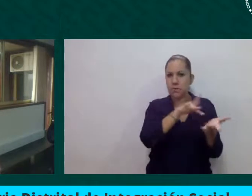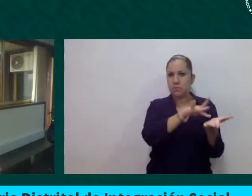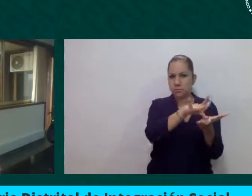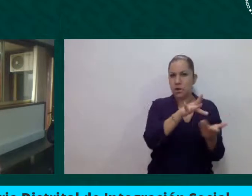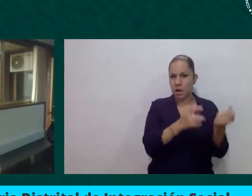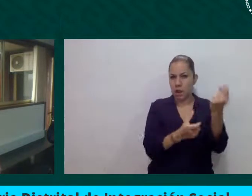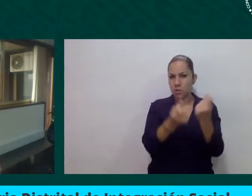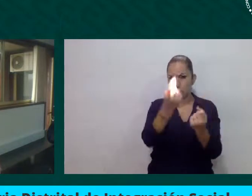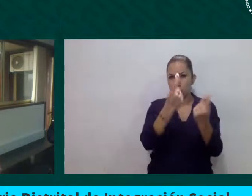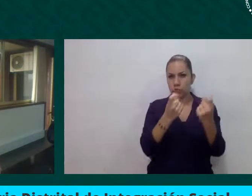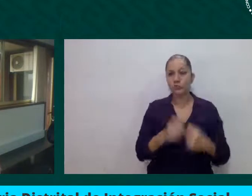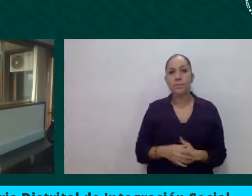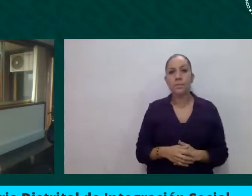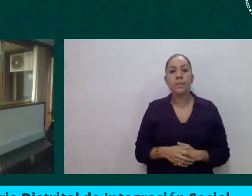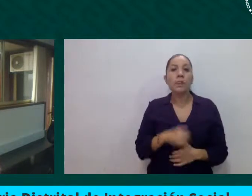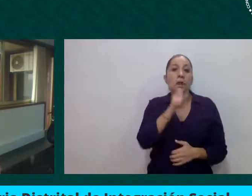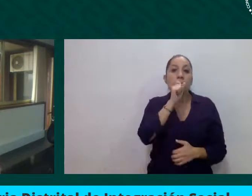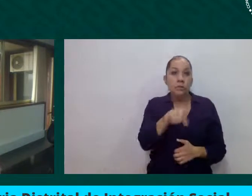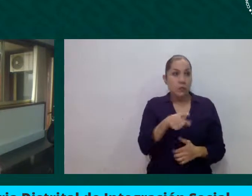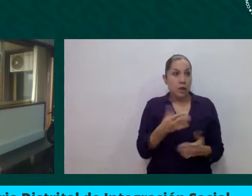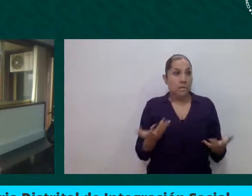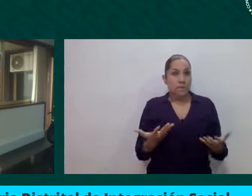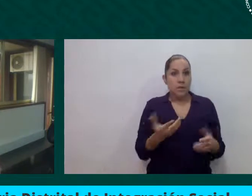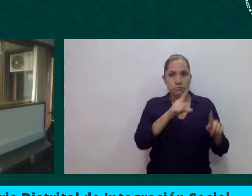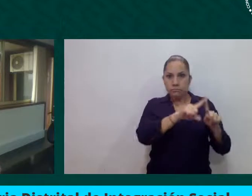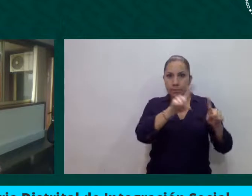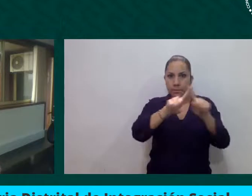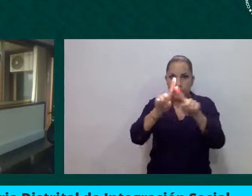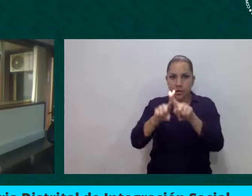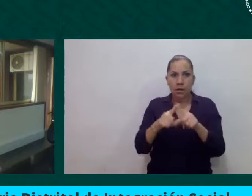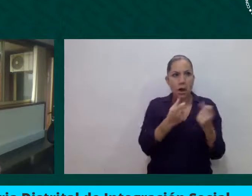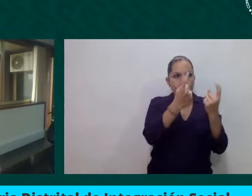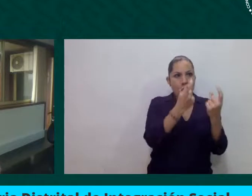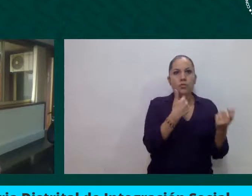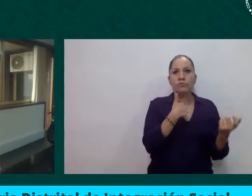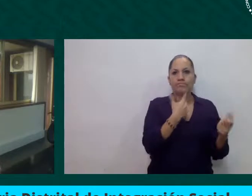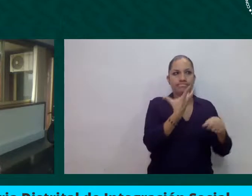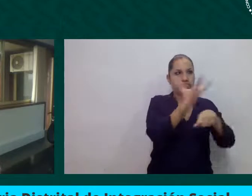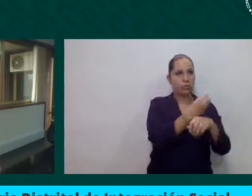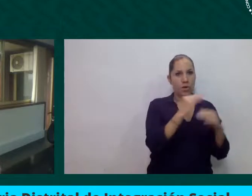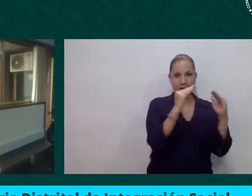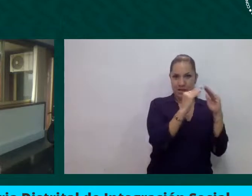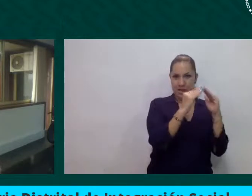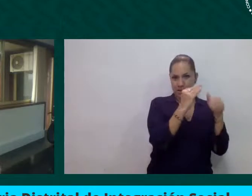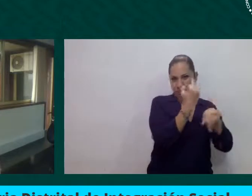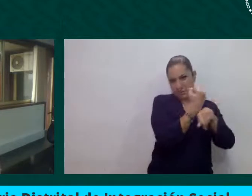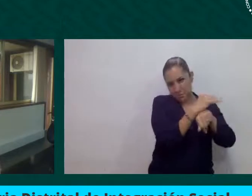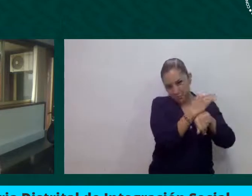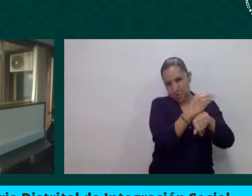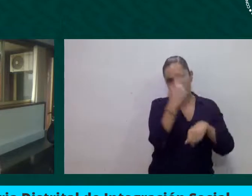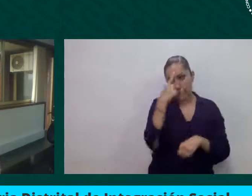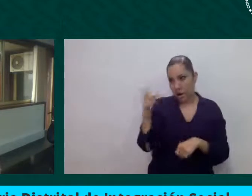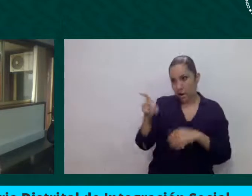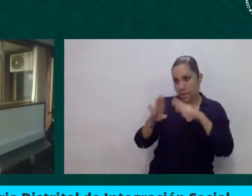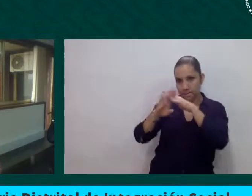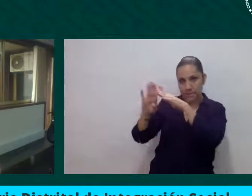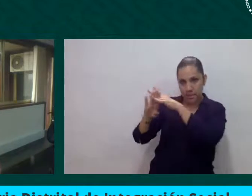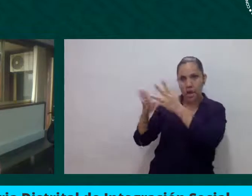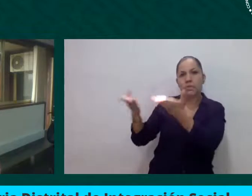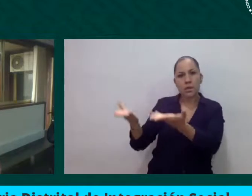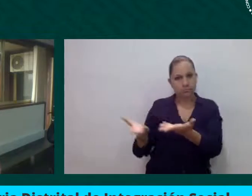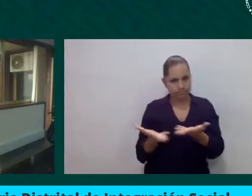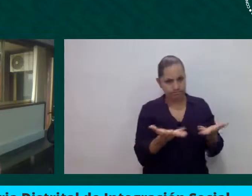hemos podido brindar el alojamiento a los migrantes. Ahora bien, y tenemos unos centros a mar que son unos jardines infantiles